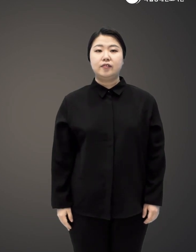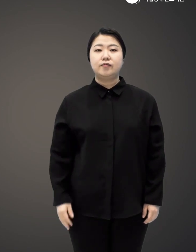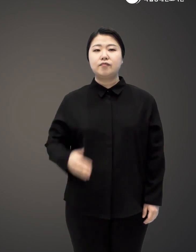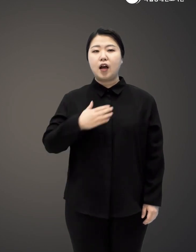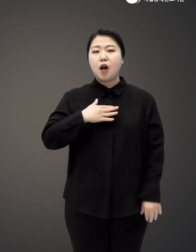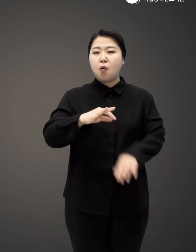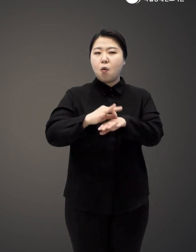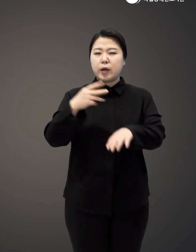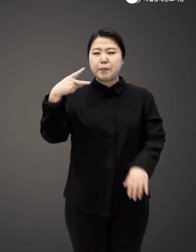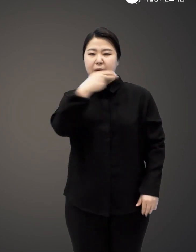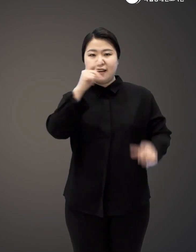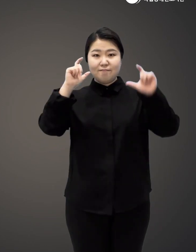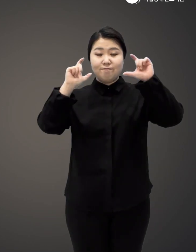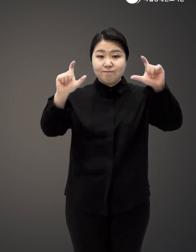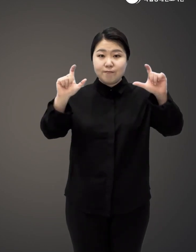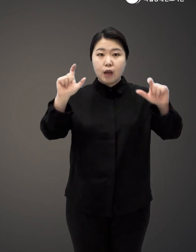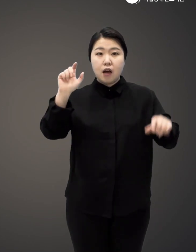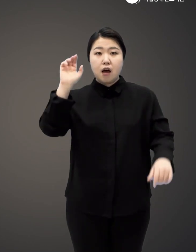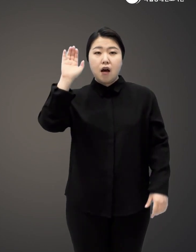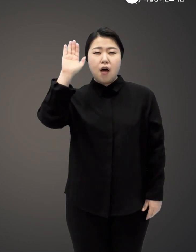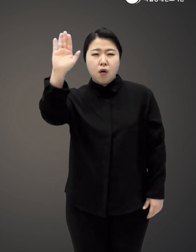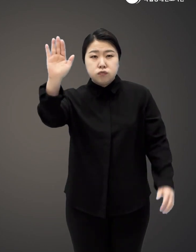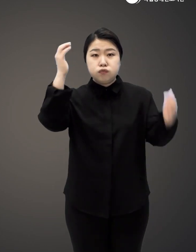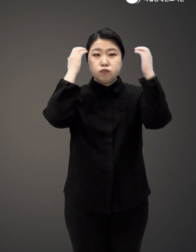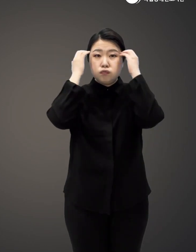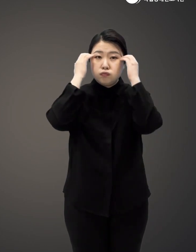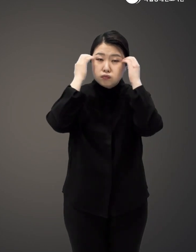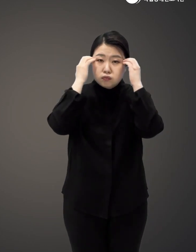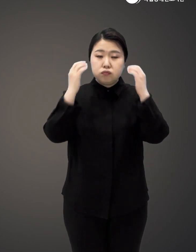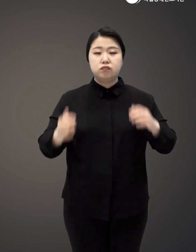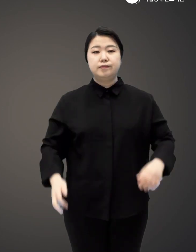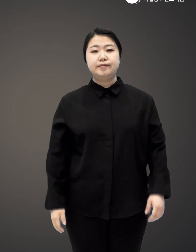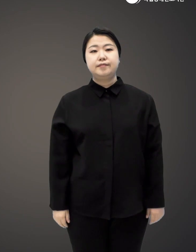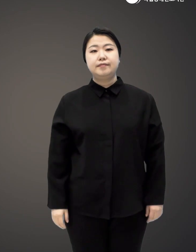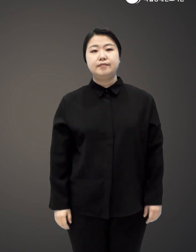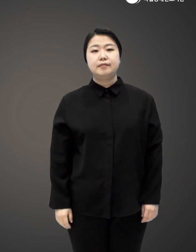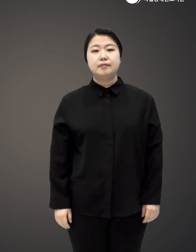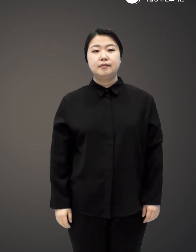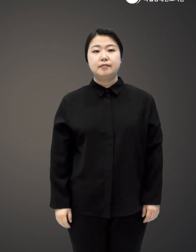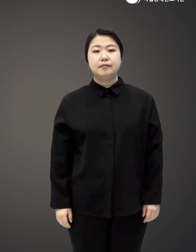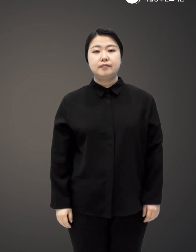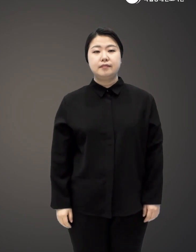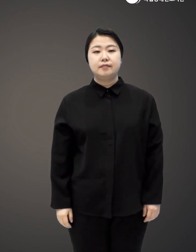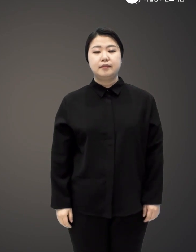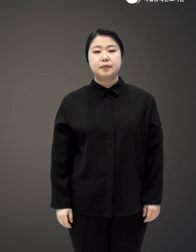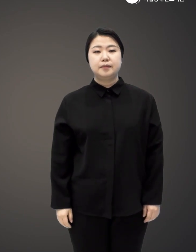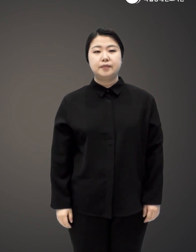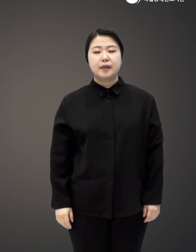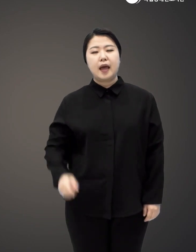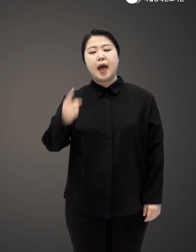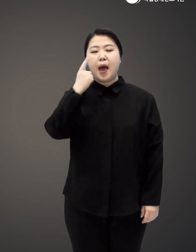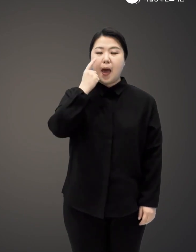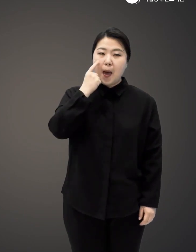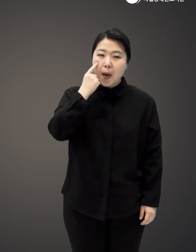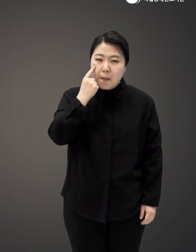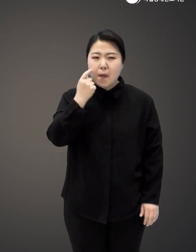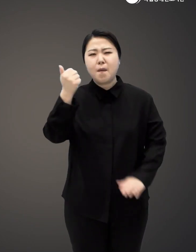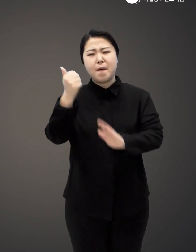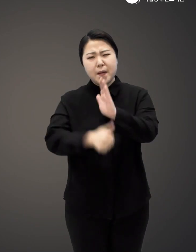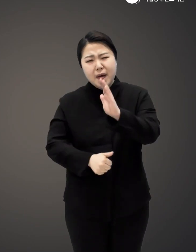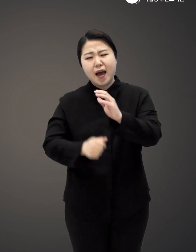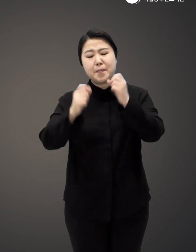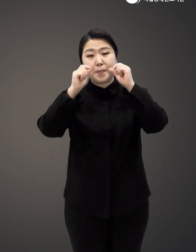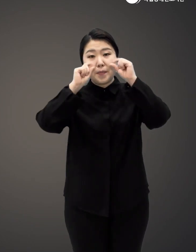단박에 고기를 끊겠다고 선언했다가 금단 증상에 시달리기도 했다 그렇게 심없이